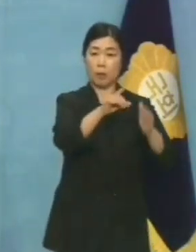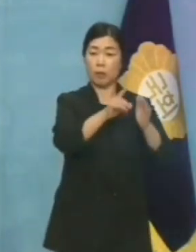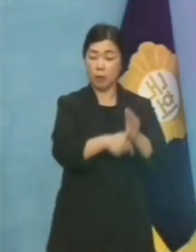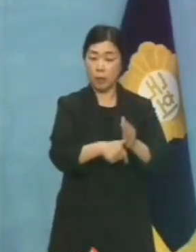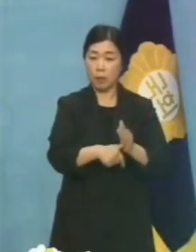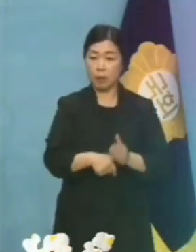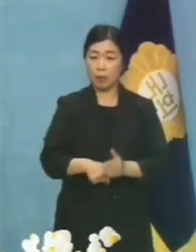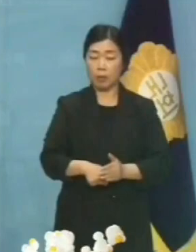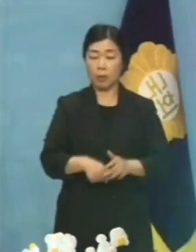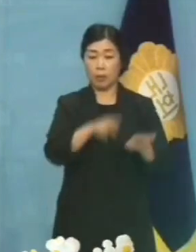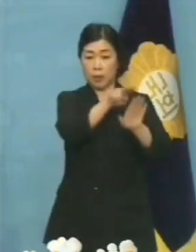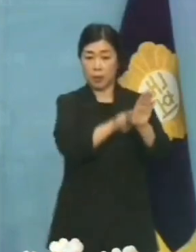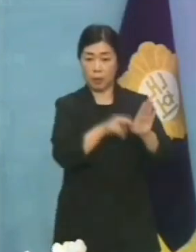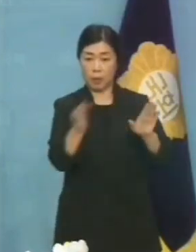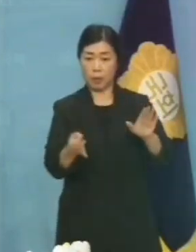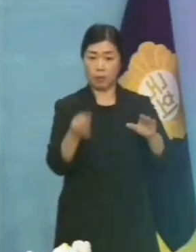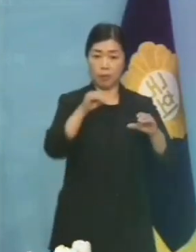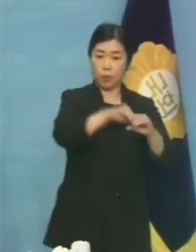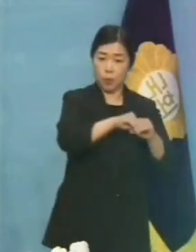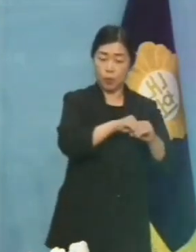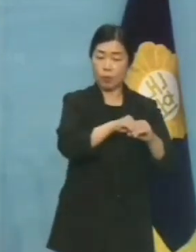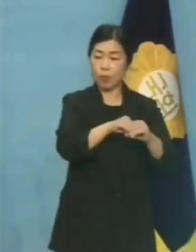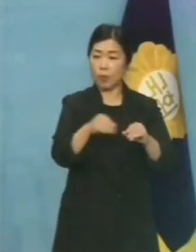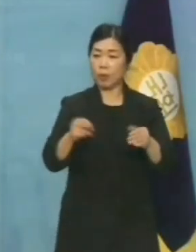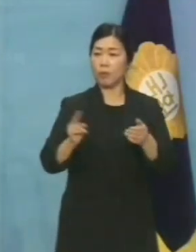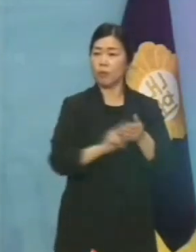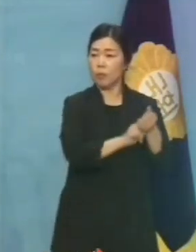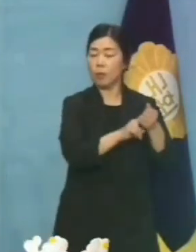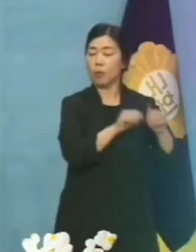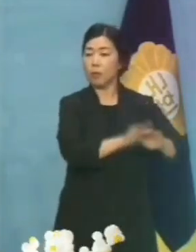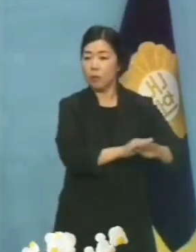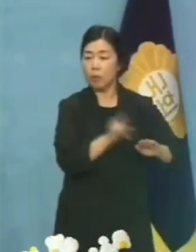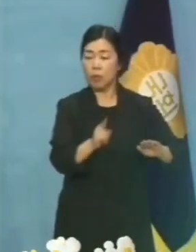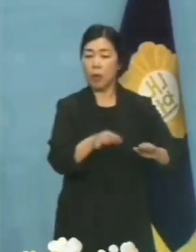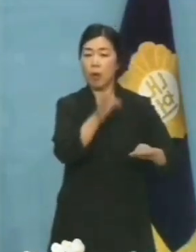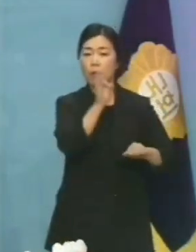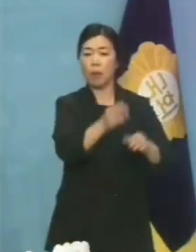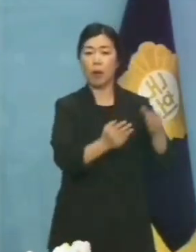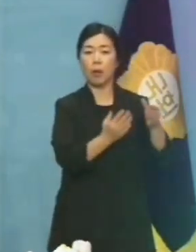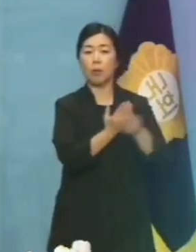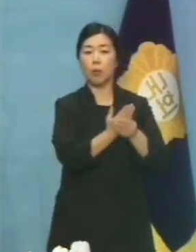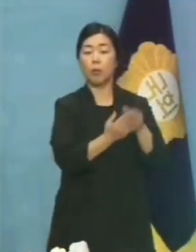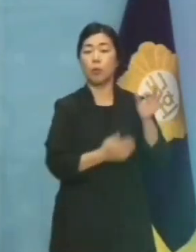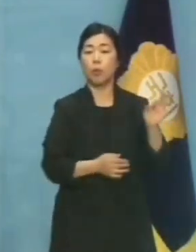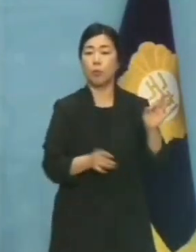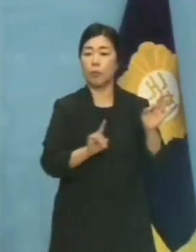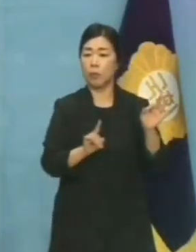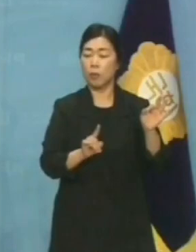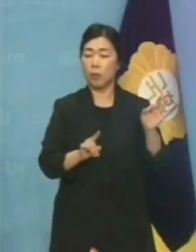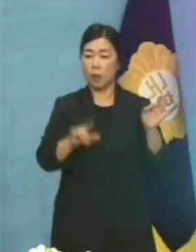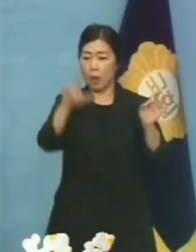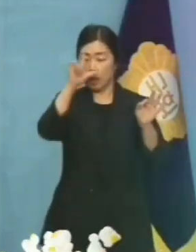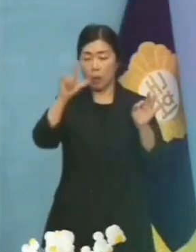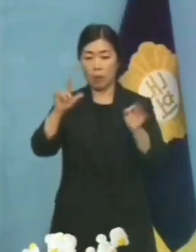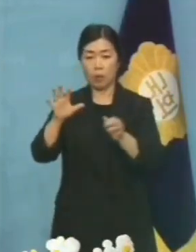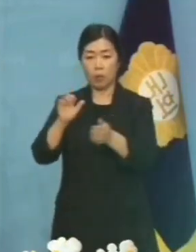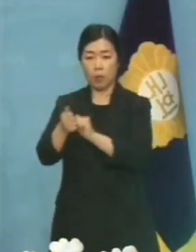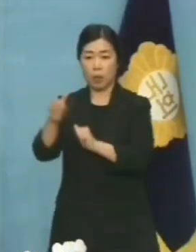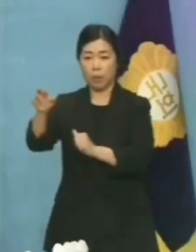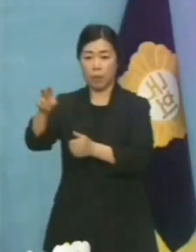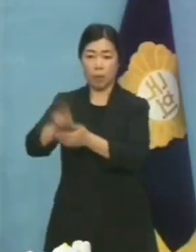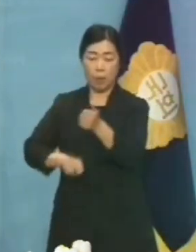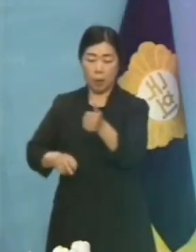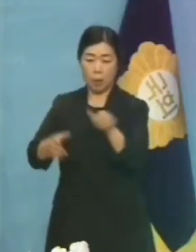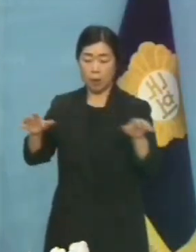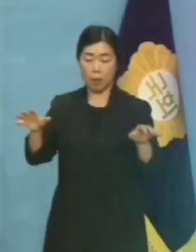보유로 인한 엄청난 이익을 숨긴 것도 모자라 가상화폐 구입 자금도 LA 주식을 판 대금이라고